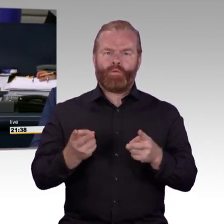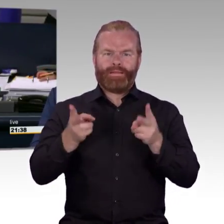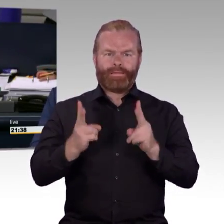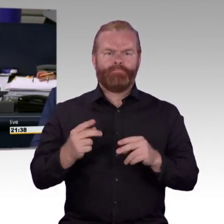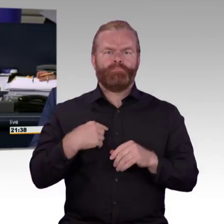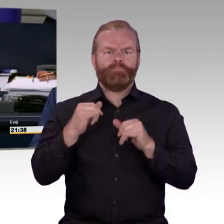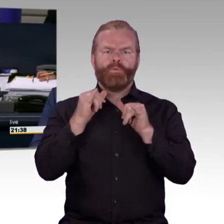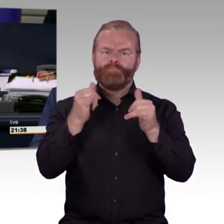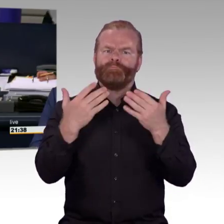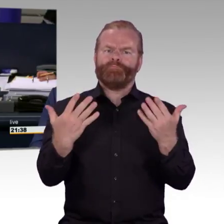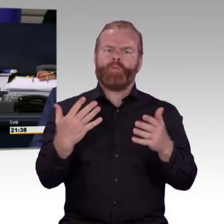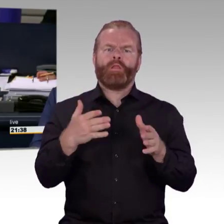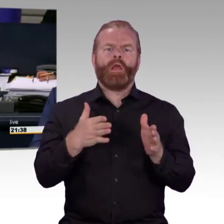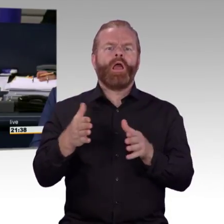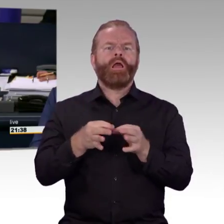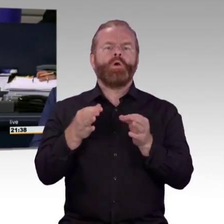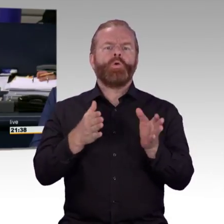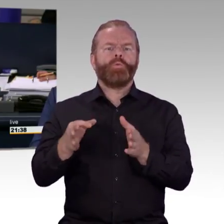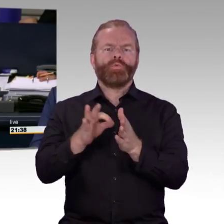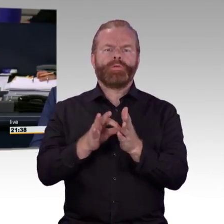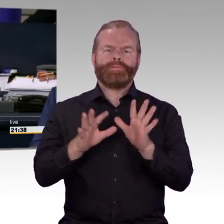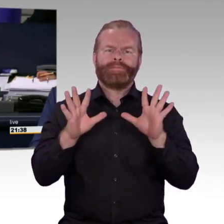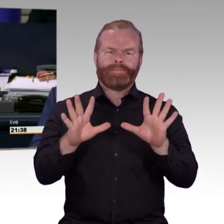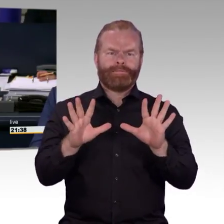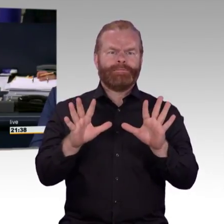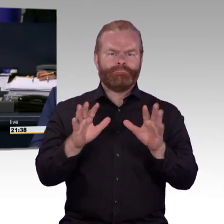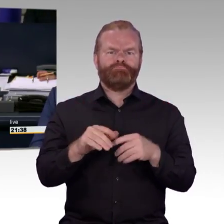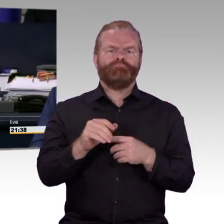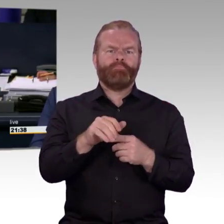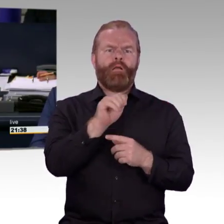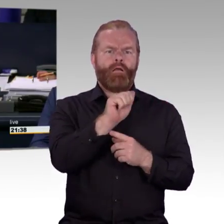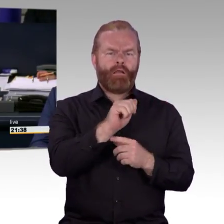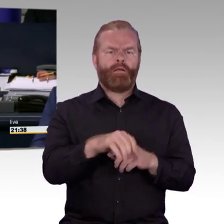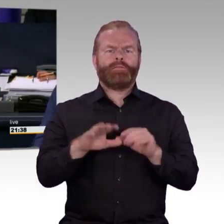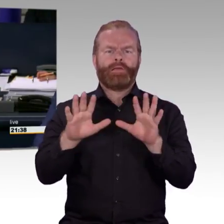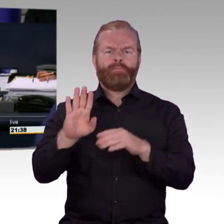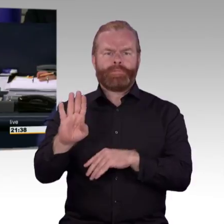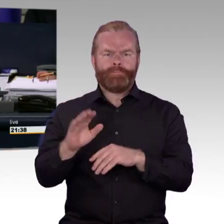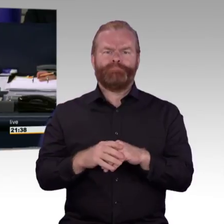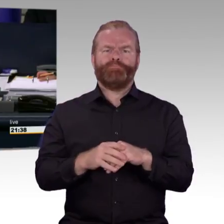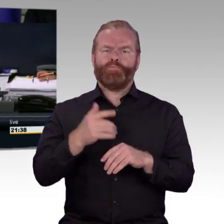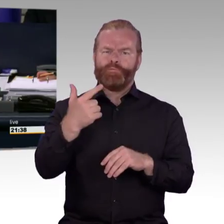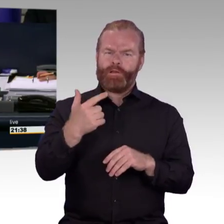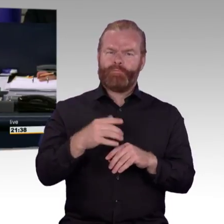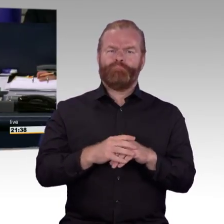Arbeitsförderungsrecht und zur Umsetzung der Richtlinie EU 2016